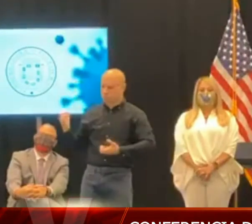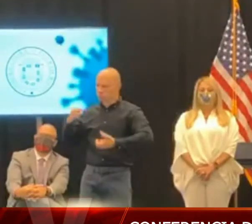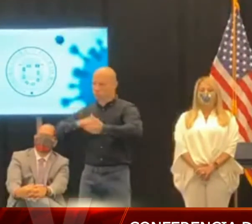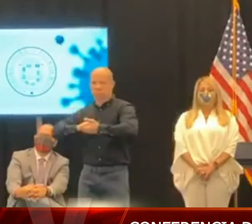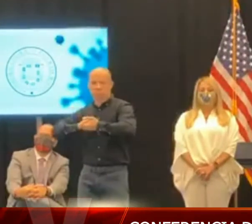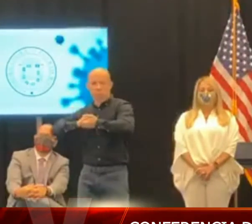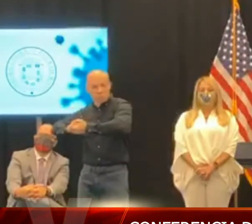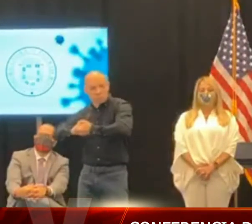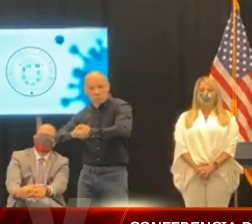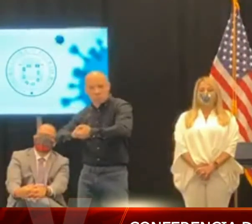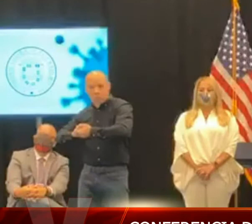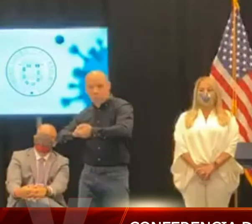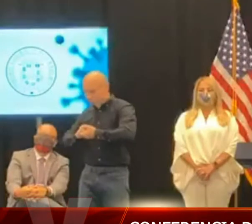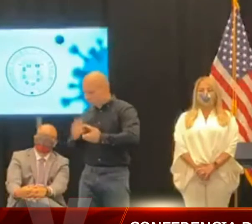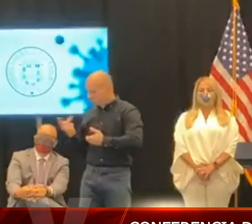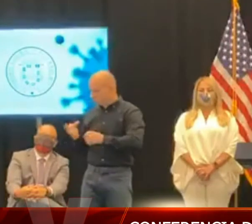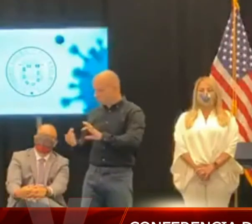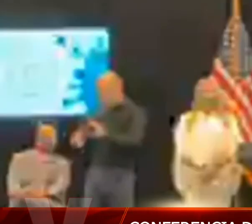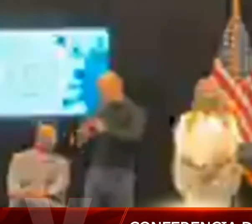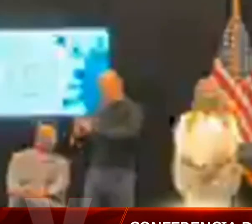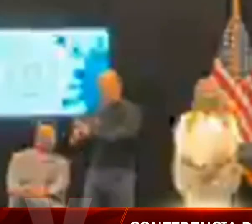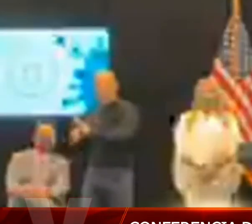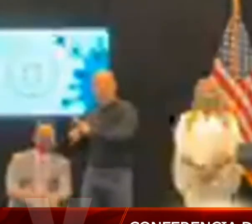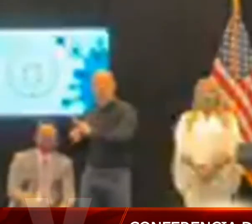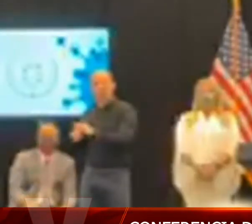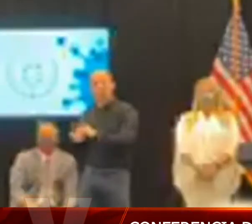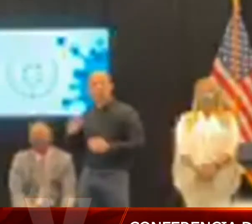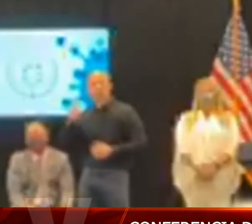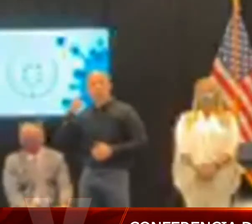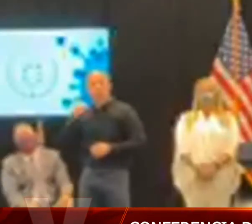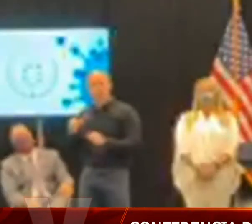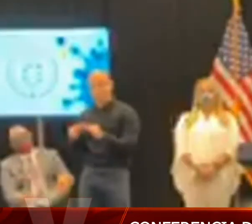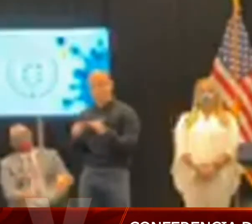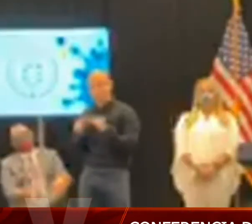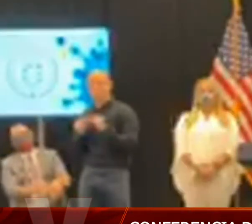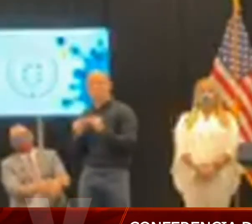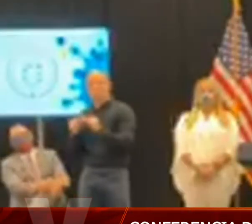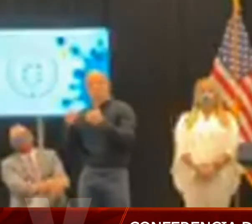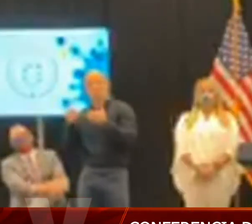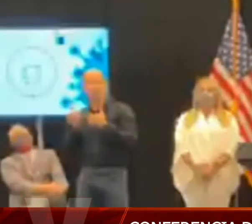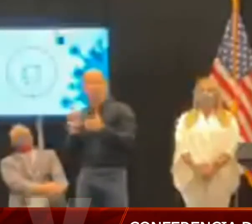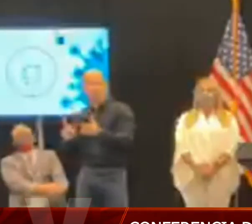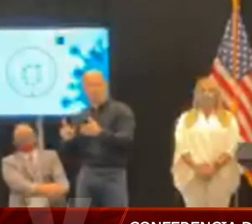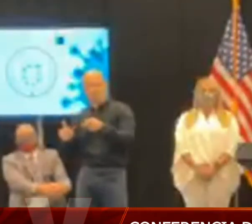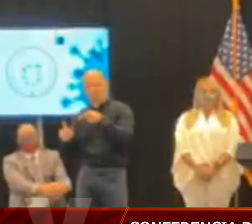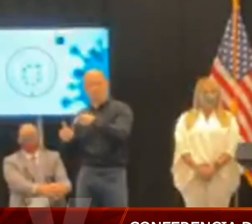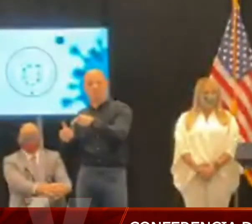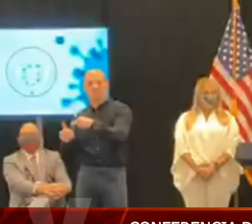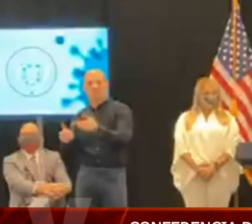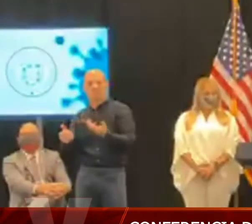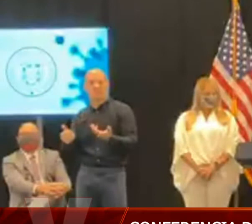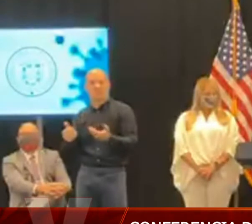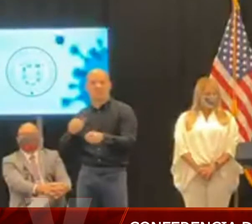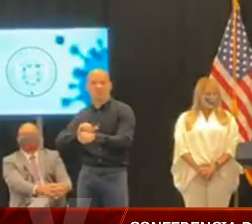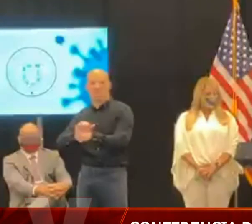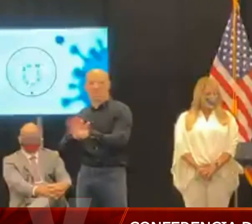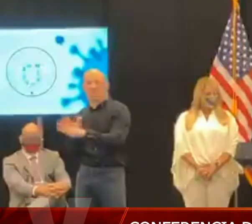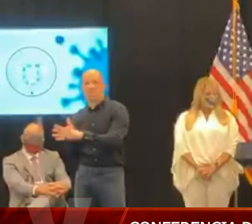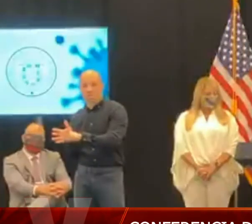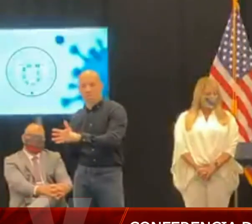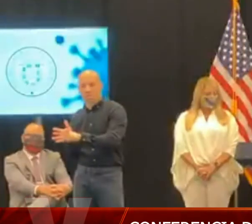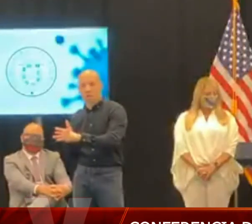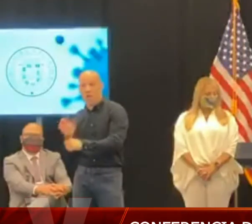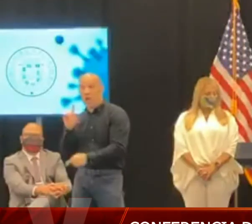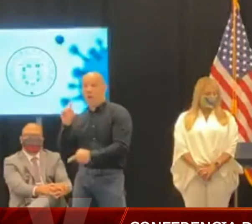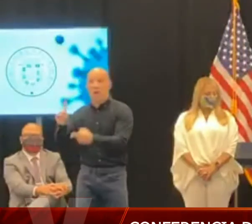coordinado y obligatorio, dirigido a coexistir con el virus hasta tanto esté disponible una